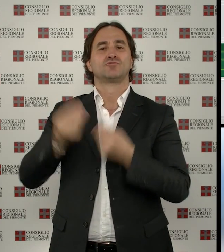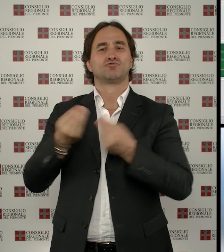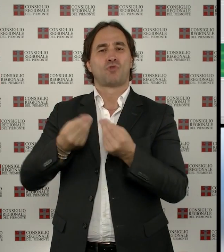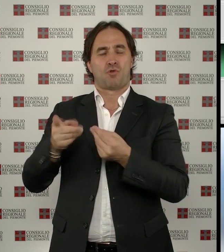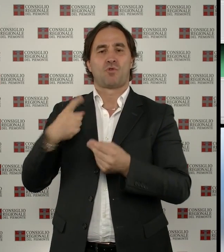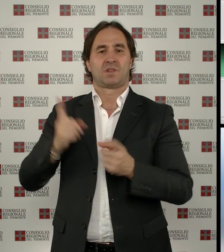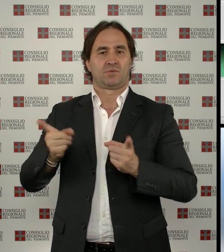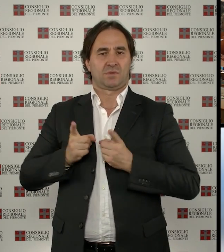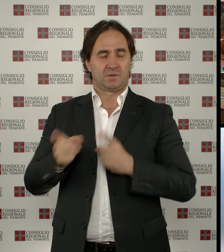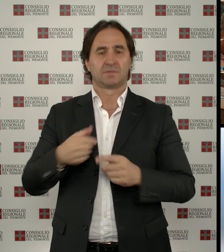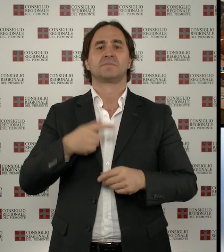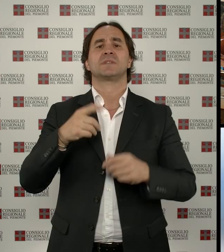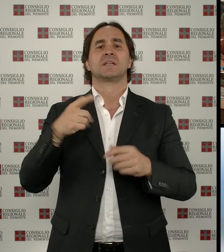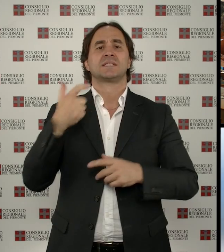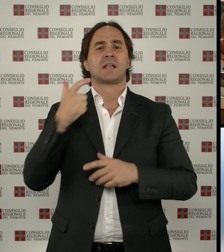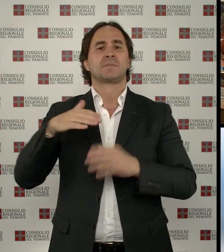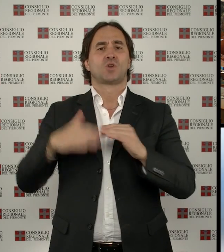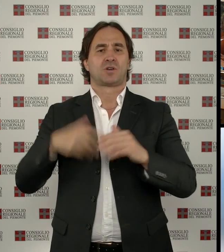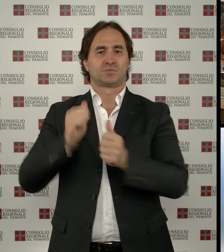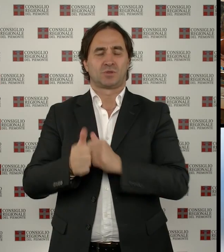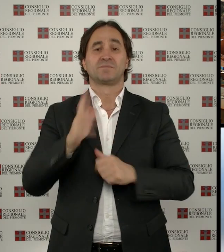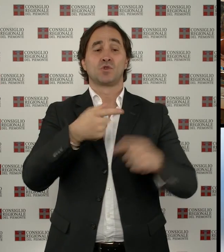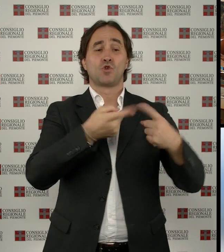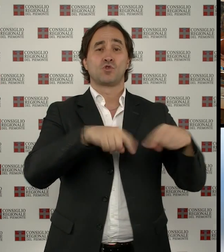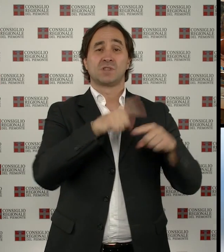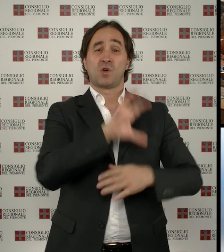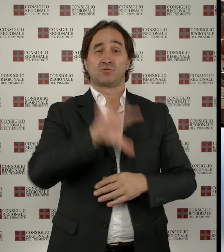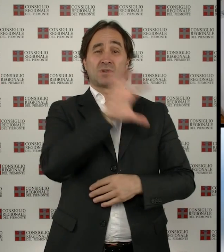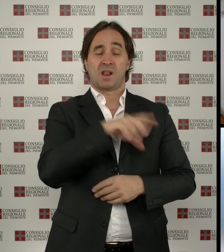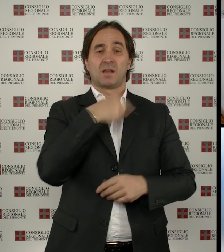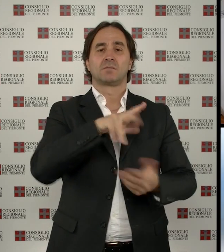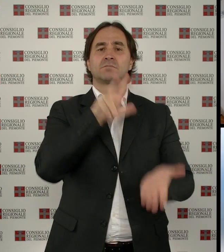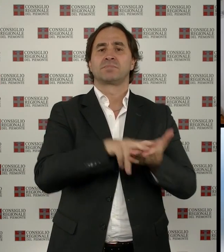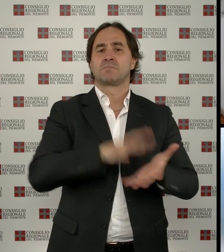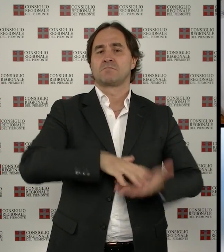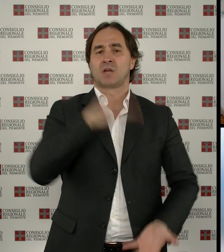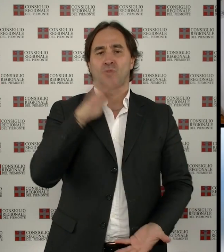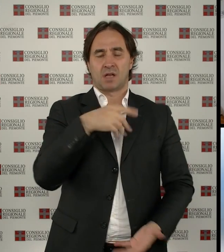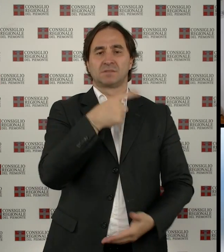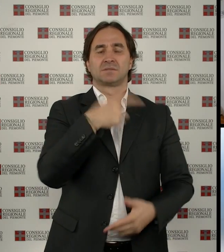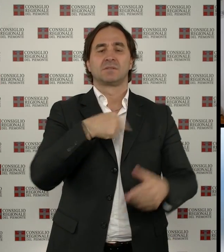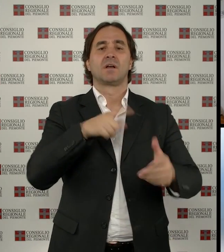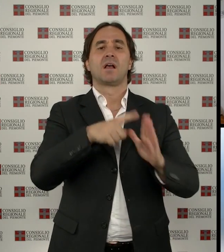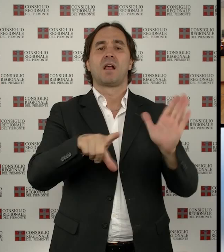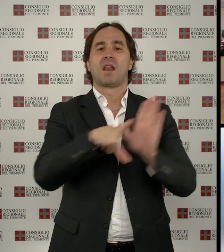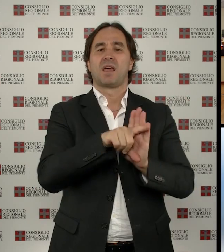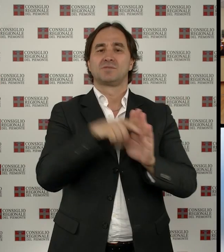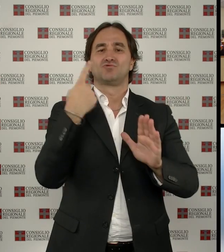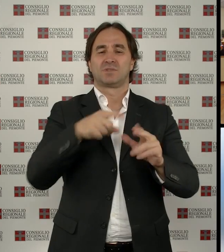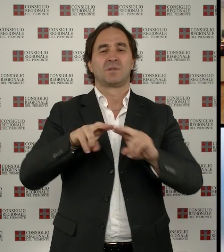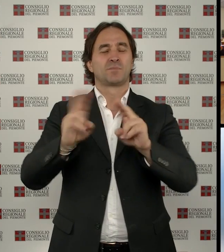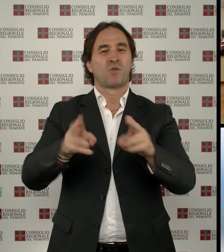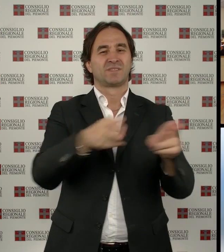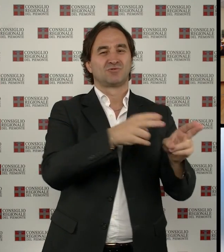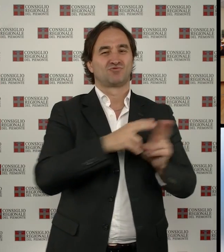sport. Il consiglio regionale ha approvato a maggioranza nella seduta del 27 ottobre la legge di riordino delle province della